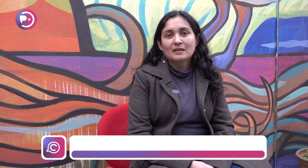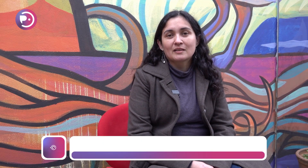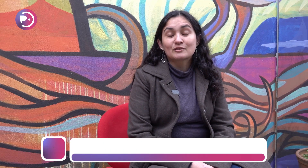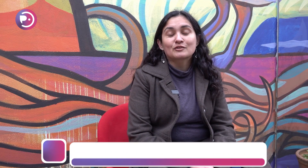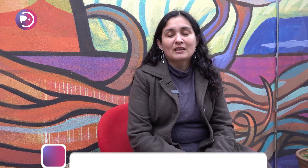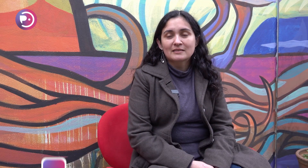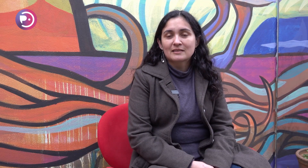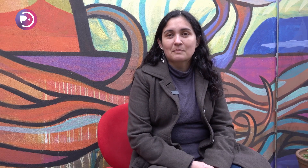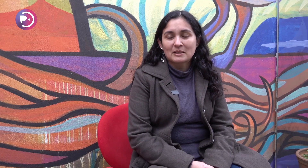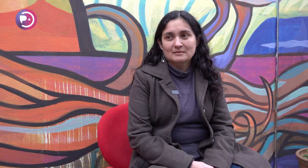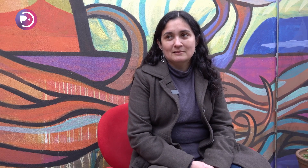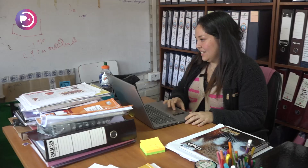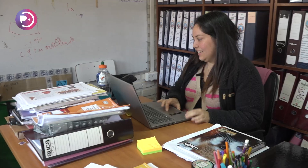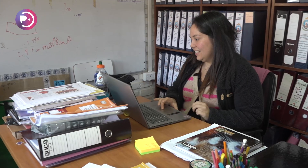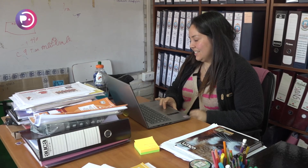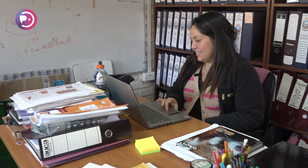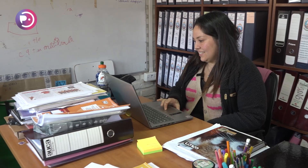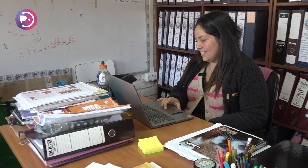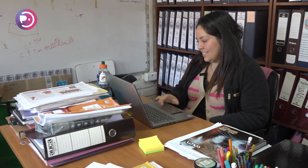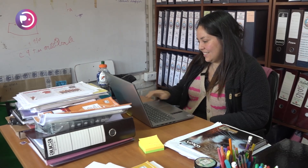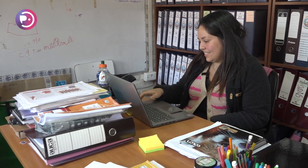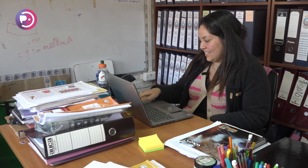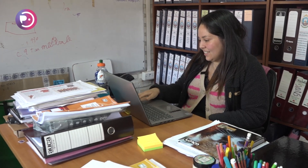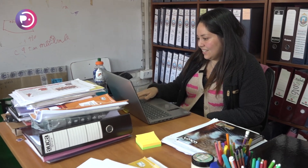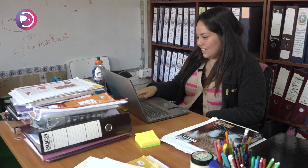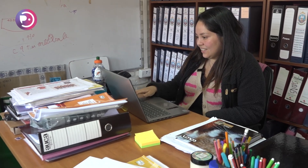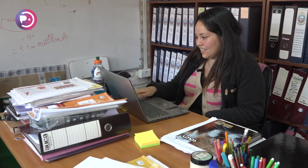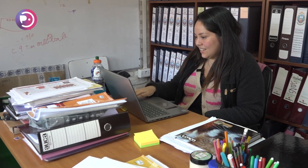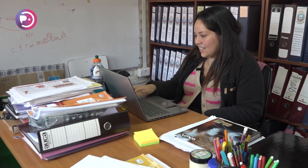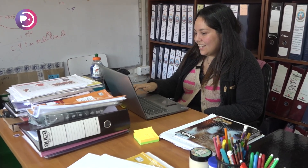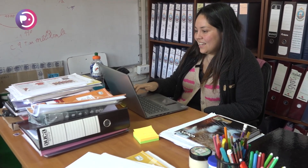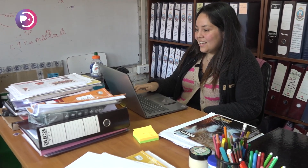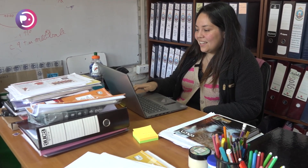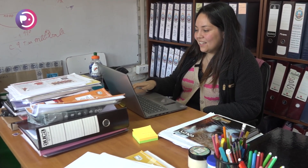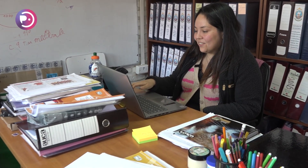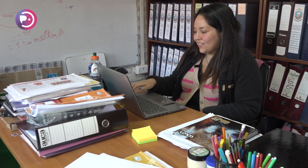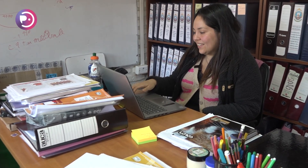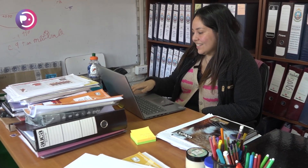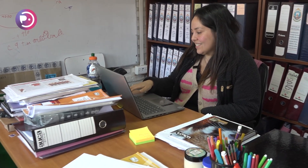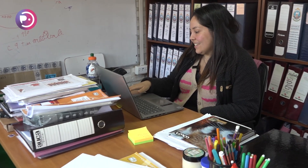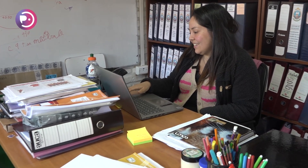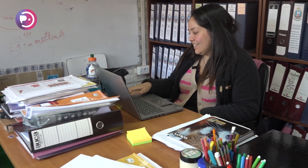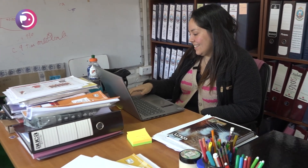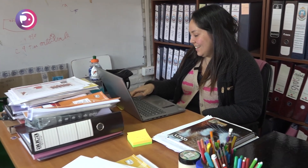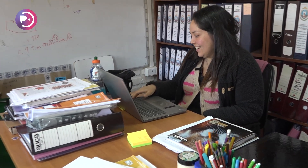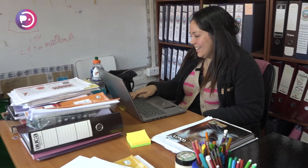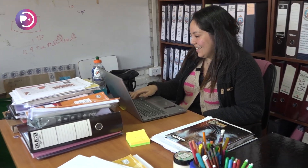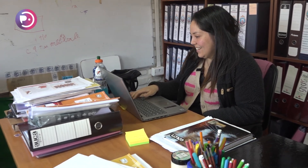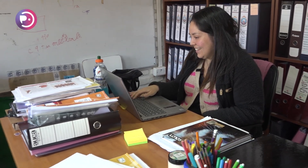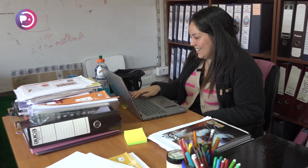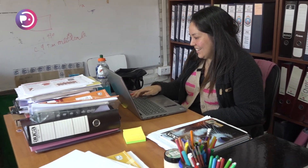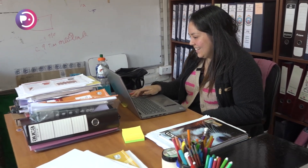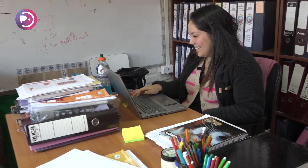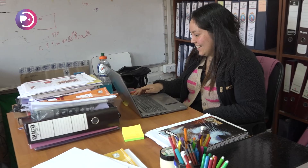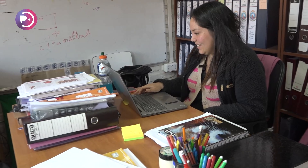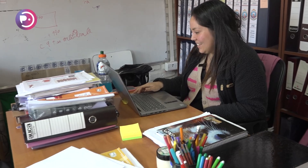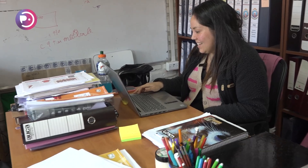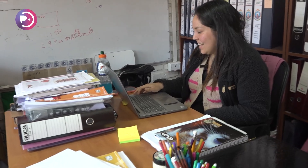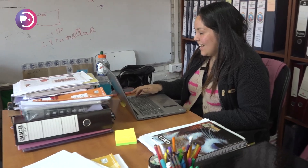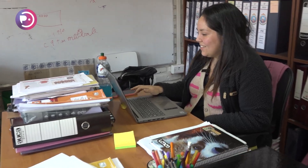socializar más. Con Lelisa ha sido también un proceso de grandes avances. Ella está de muy